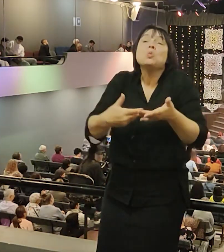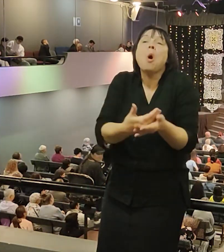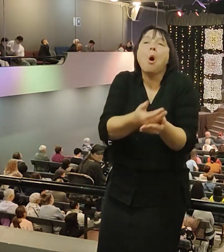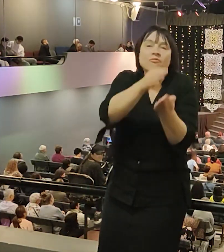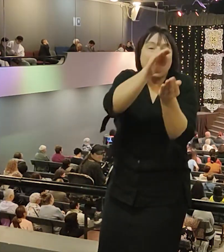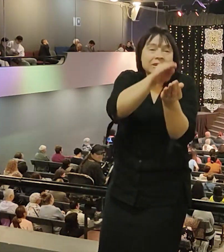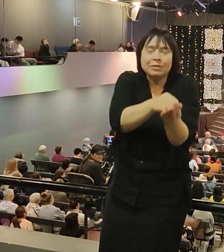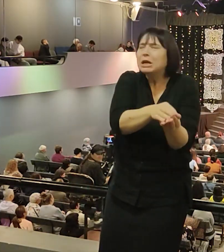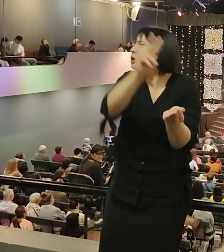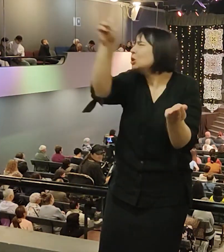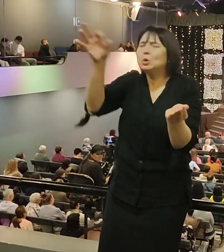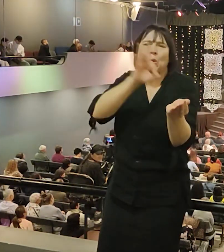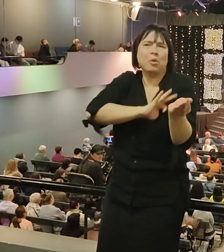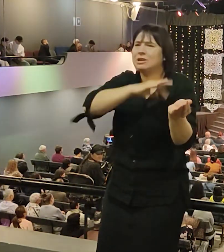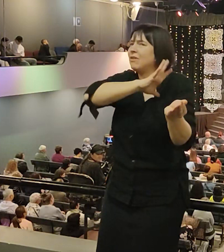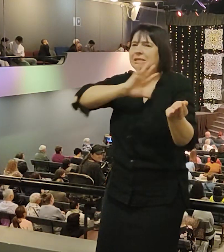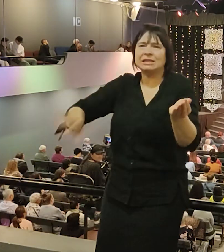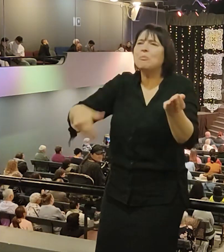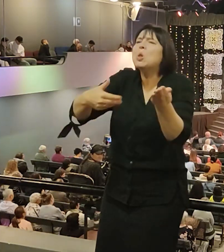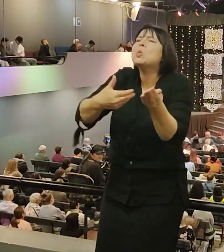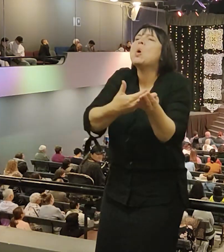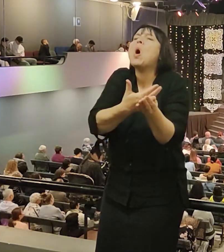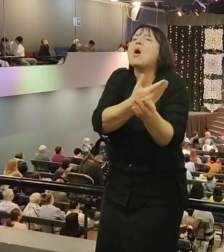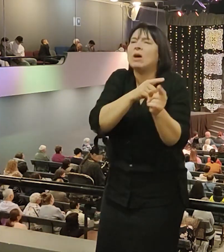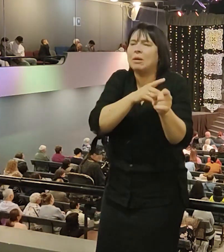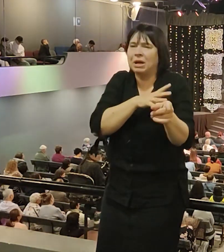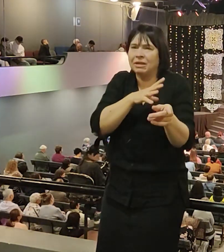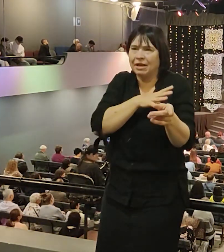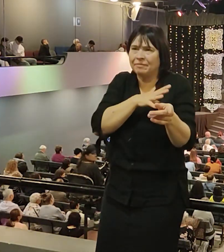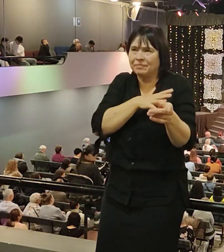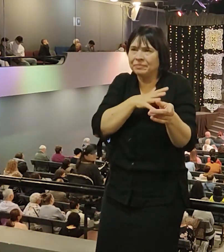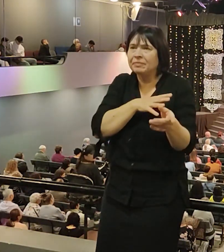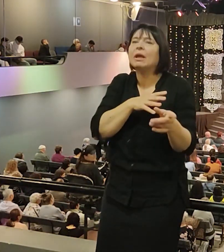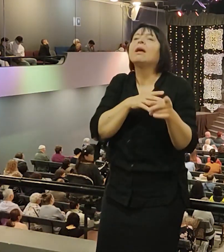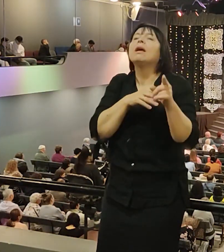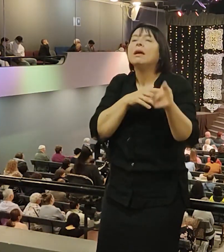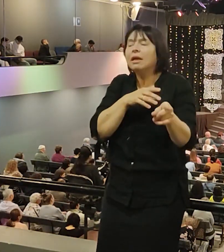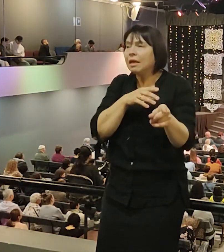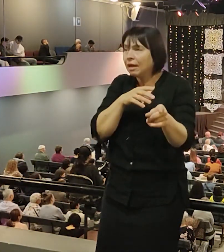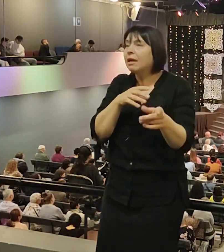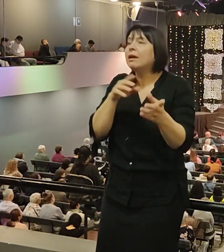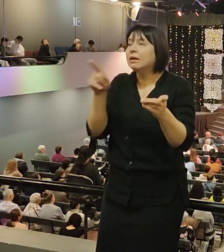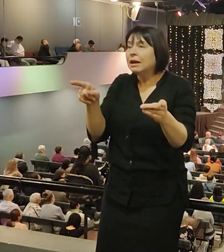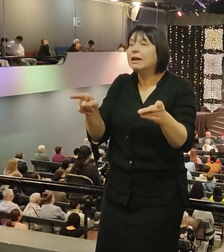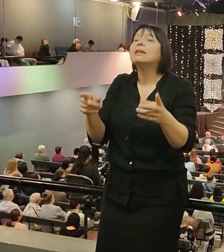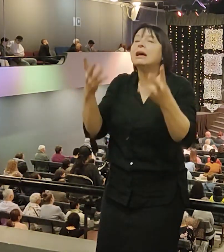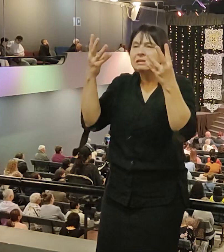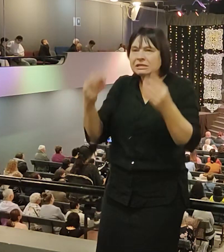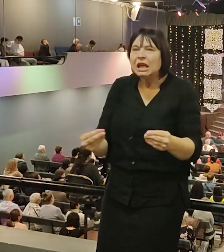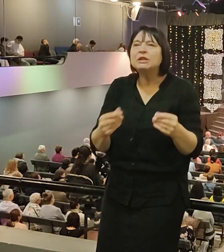никогда не пользовались. И поскольку этот день приготовления к Пасхе, а гробница находилась